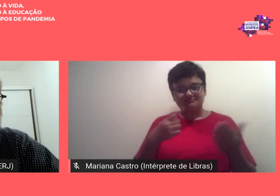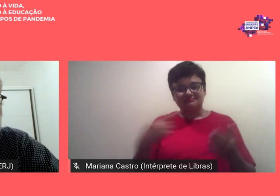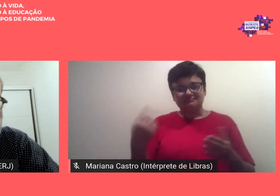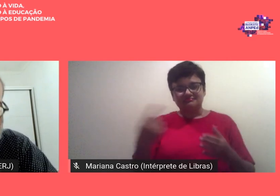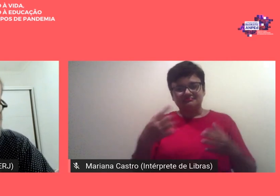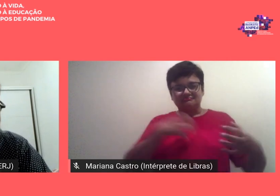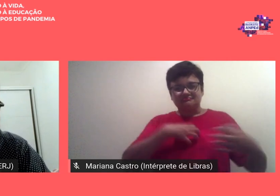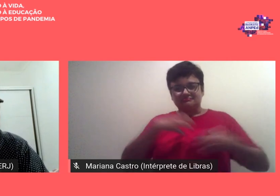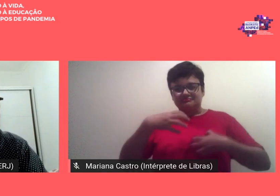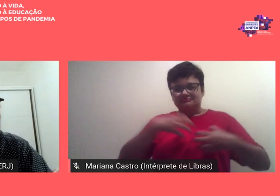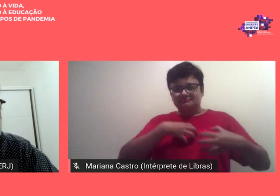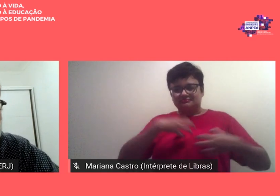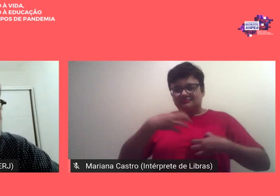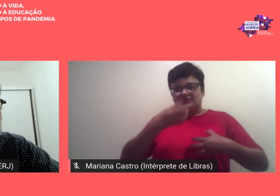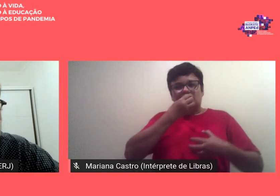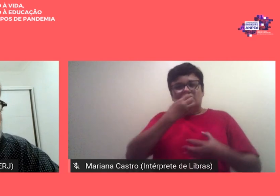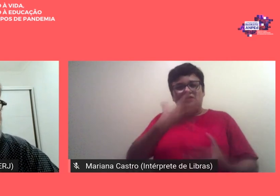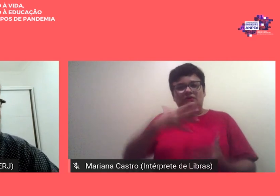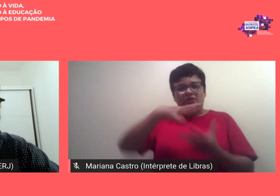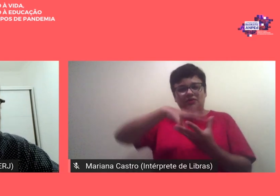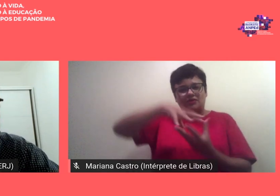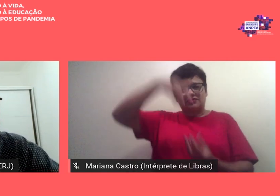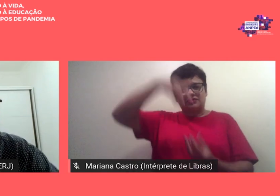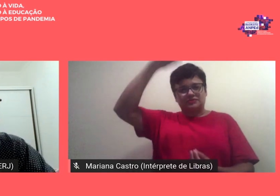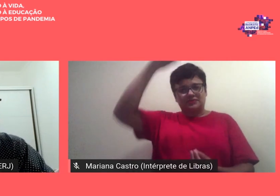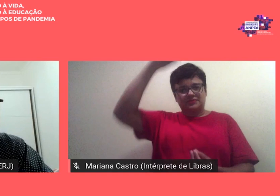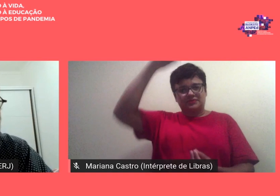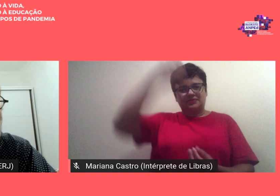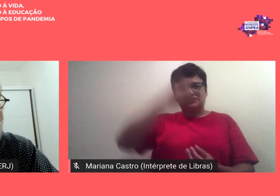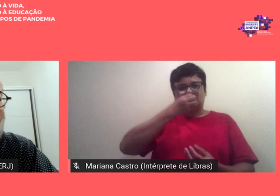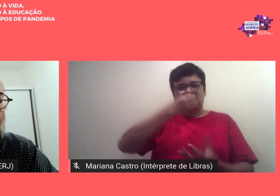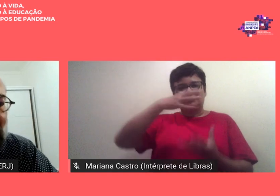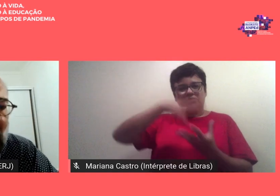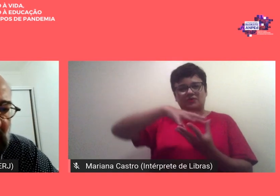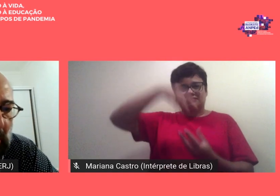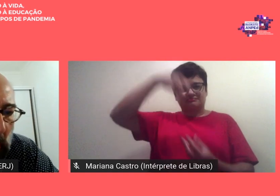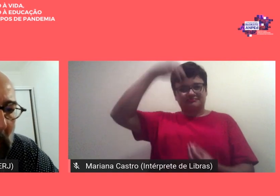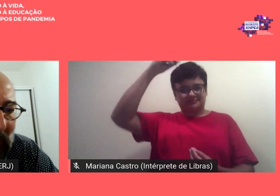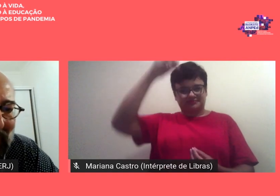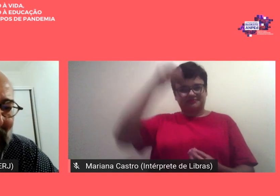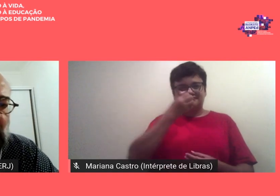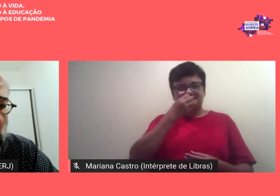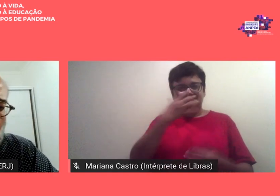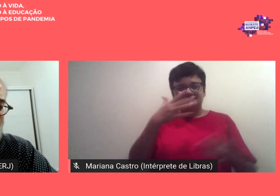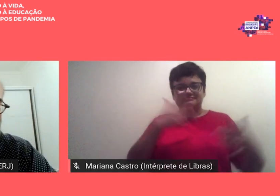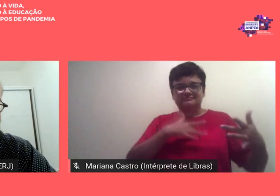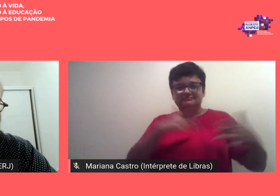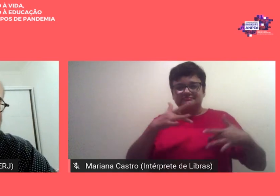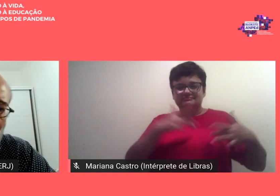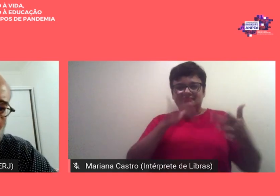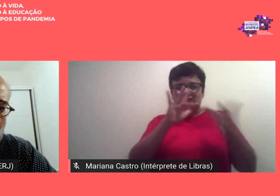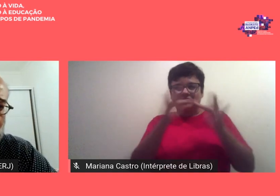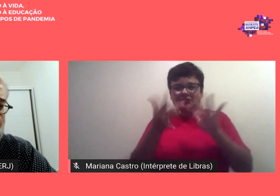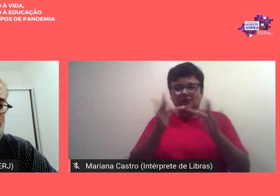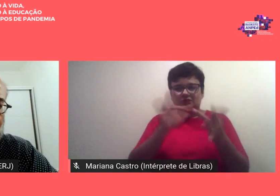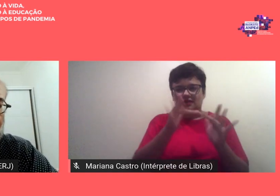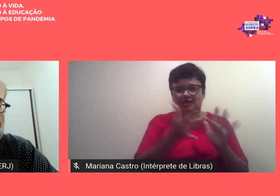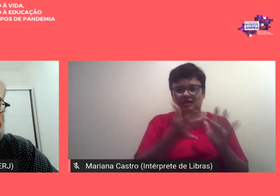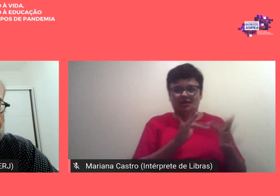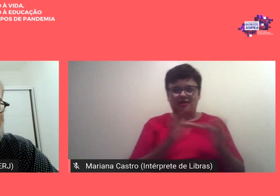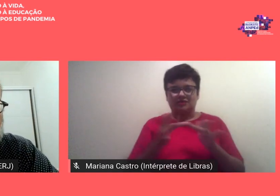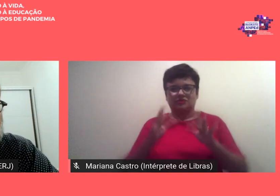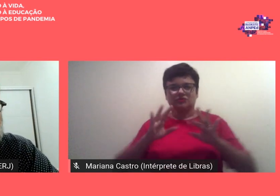de um bom espírito e esse bom espírito contagiou a todos a todos